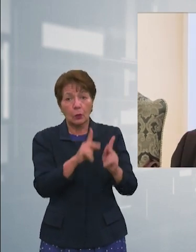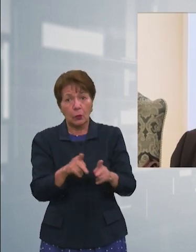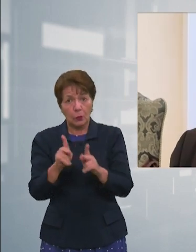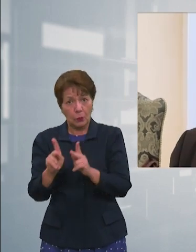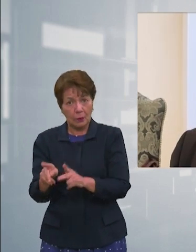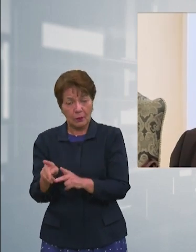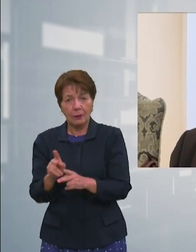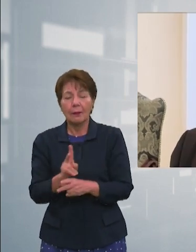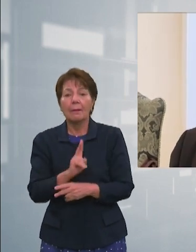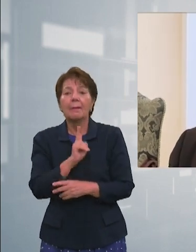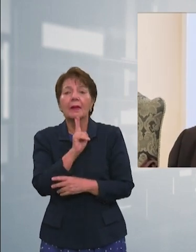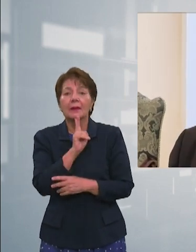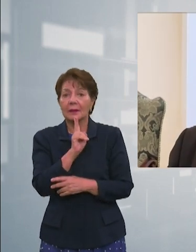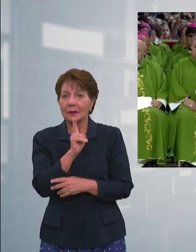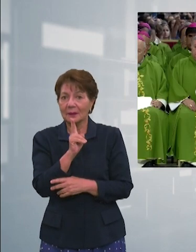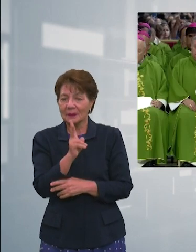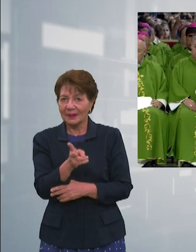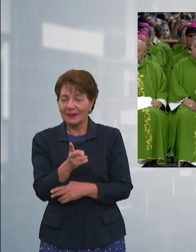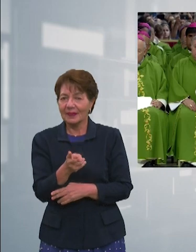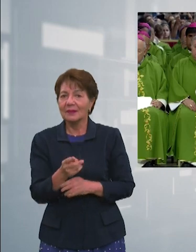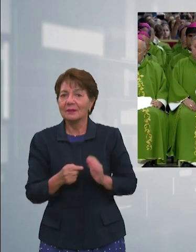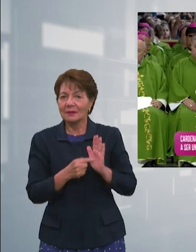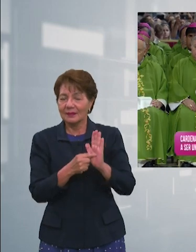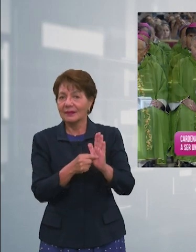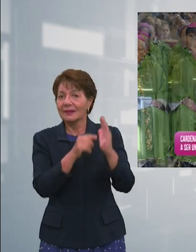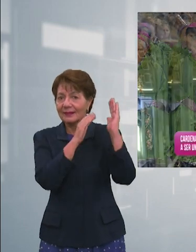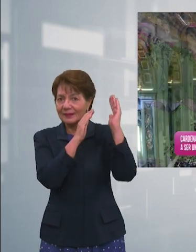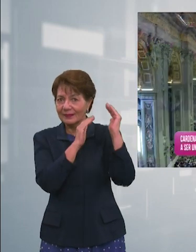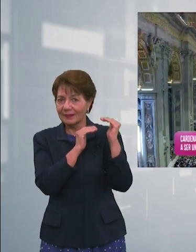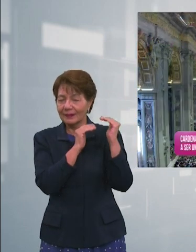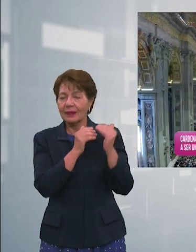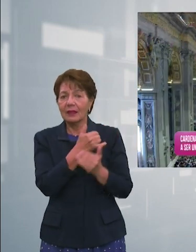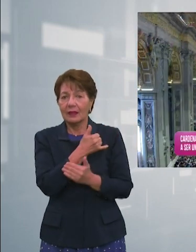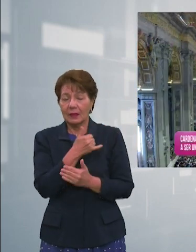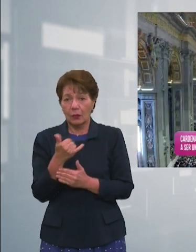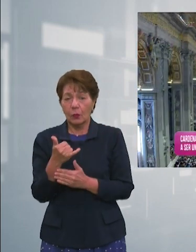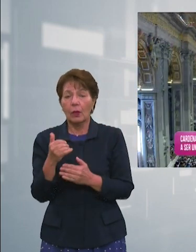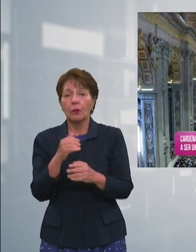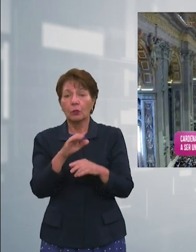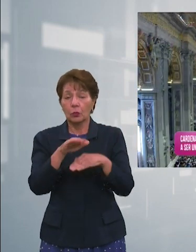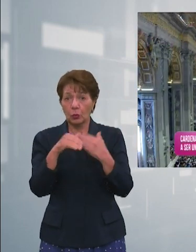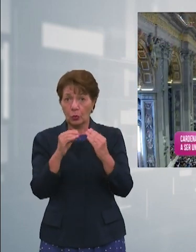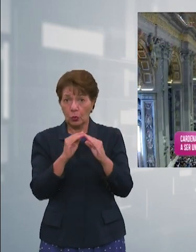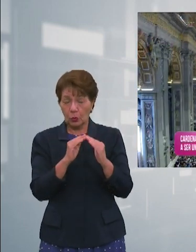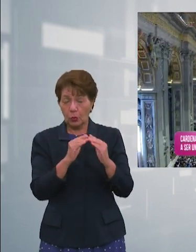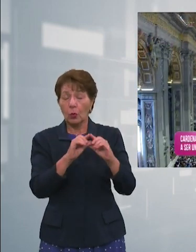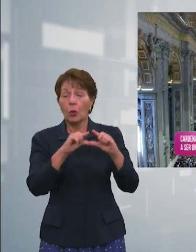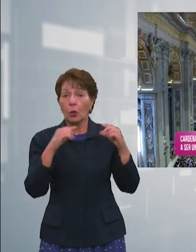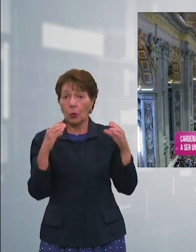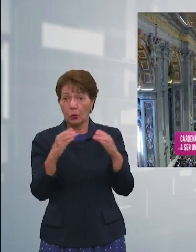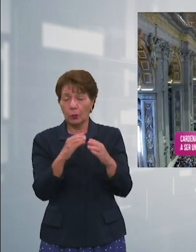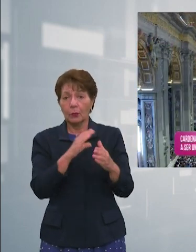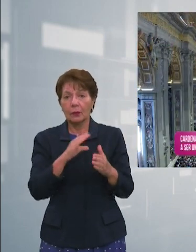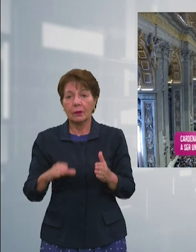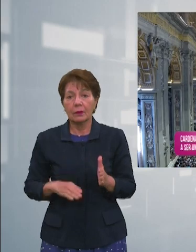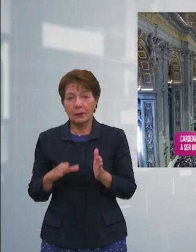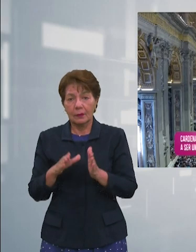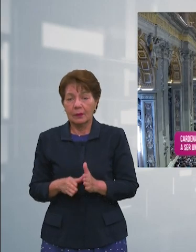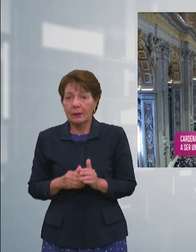una esperanza. Asimismo considera que como comunidad eclesial se tendrán muchos retos para dar seguimiento a este sínodo, pero esta es la